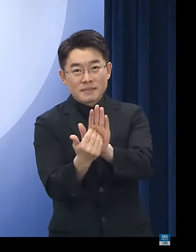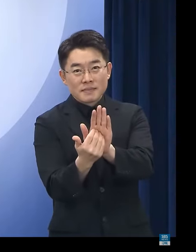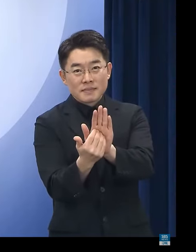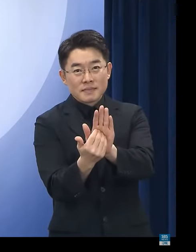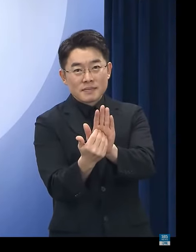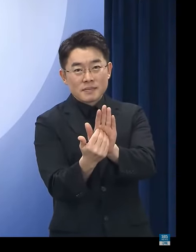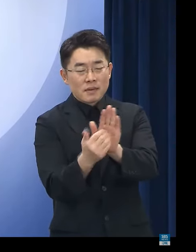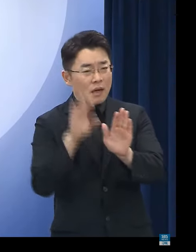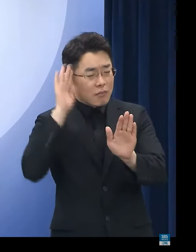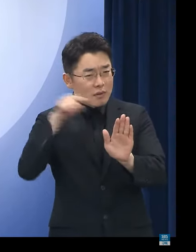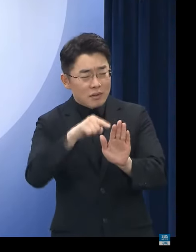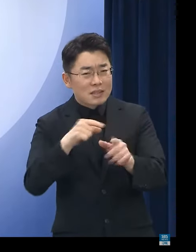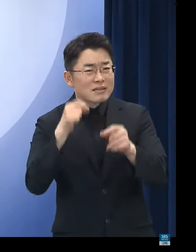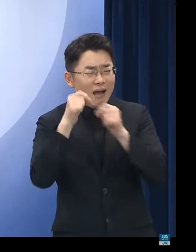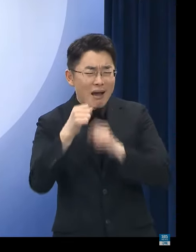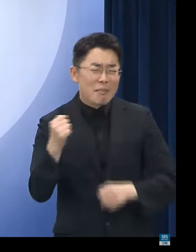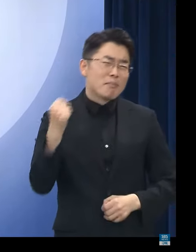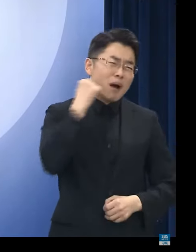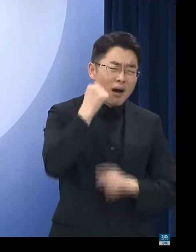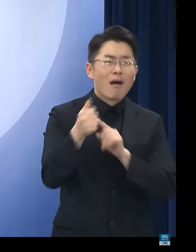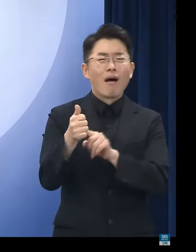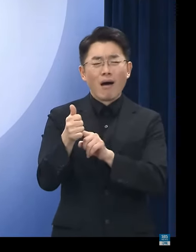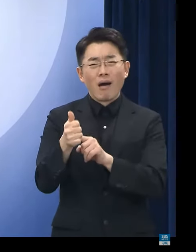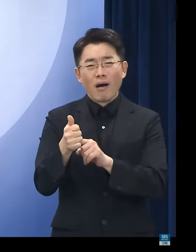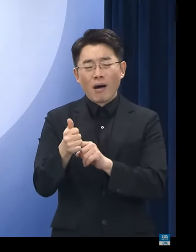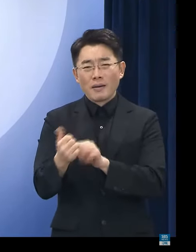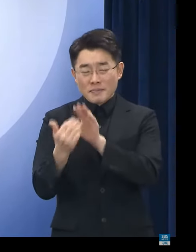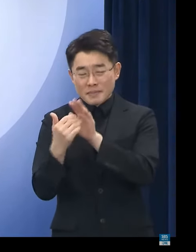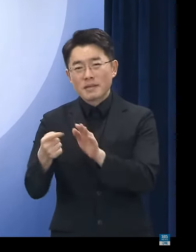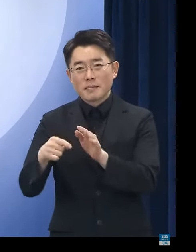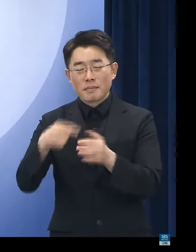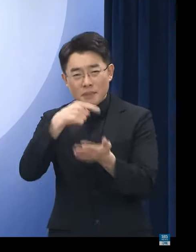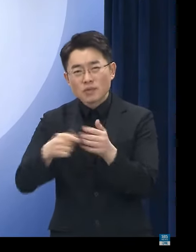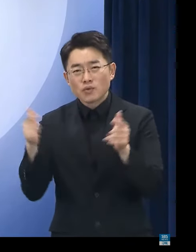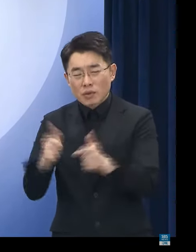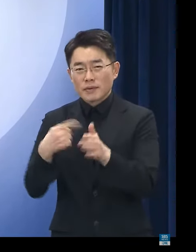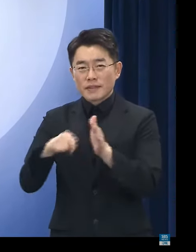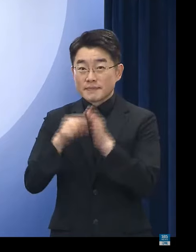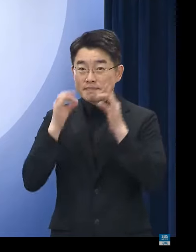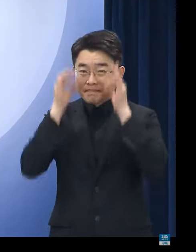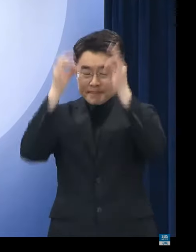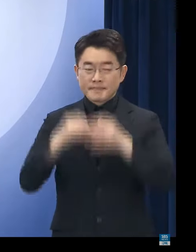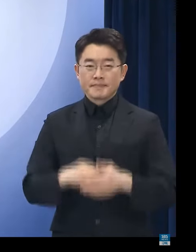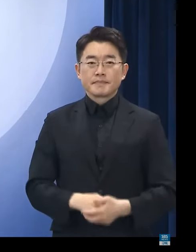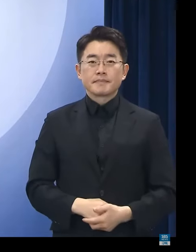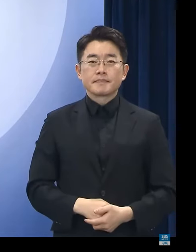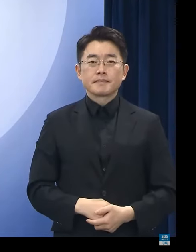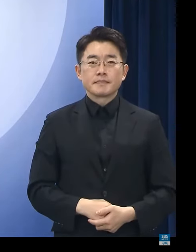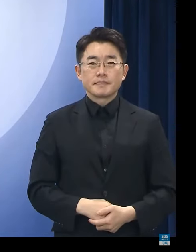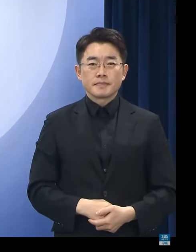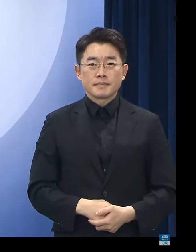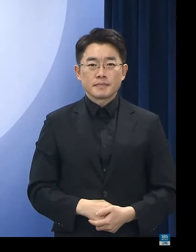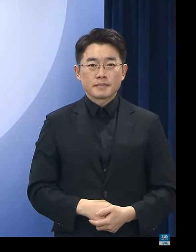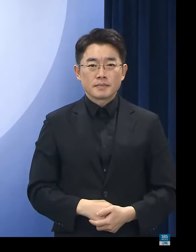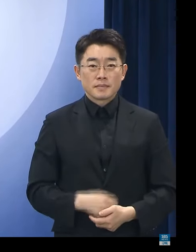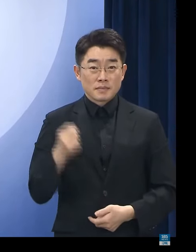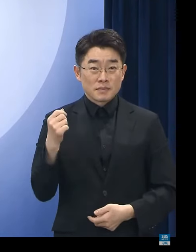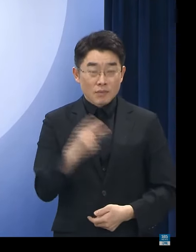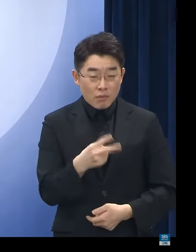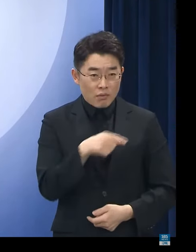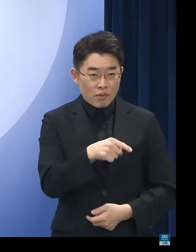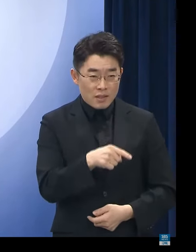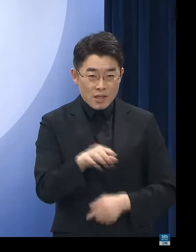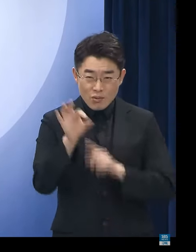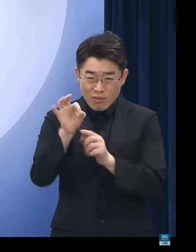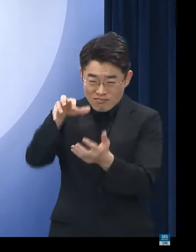전세 사기로 인해 눈물 짓는 서민들이 없도록 심혈을 기울이겠습니다. 아울러 전세 사기 범죄 수익